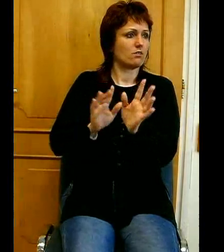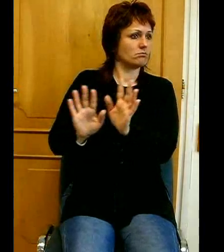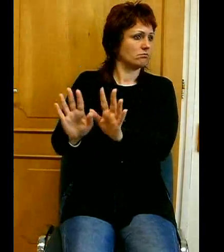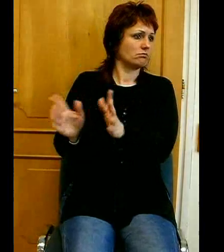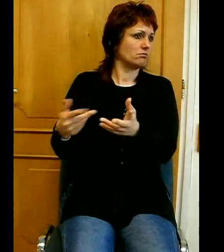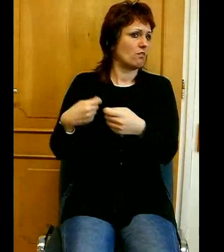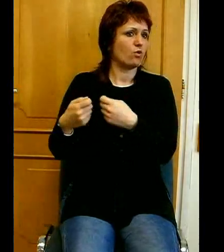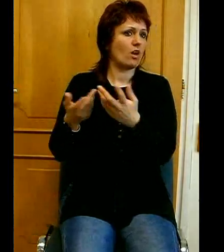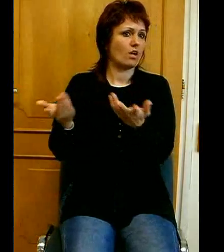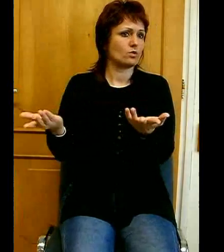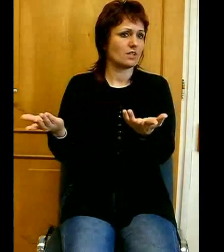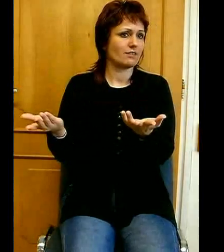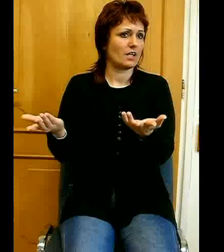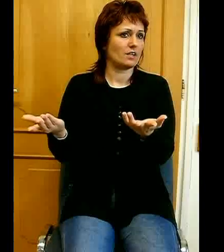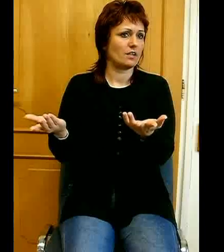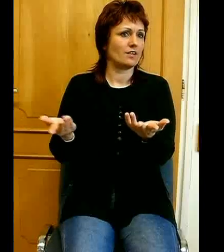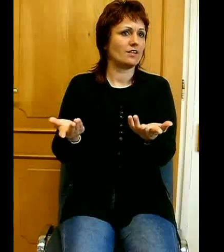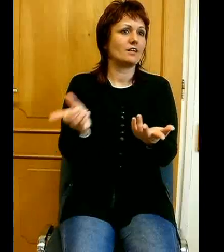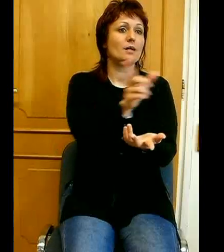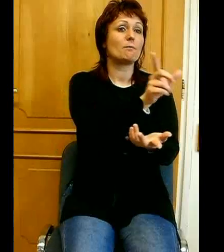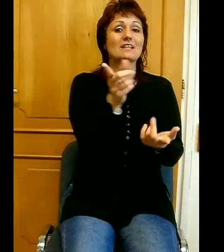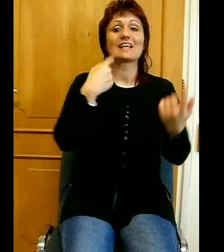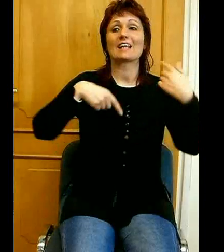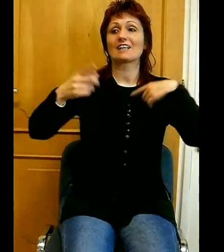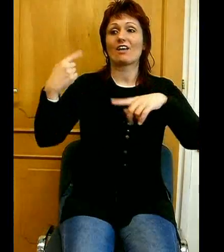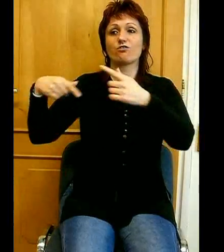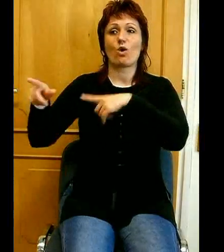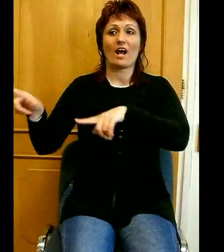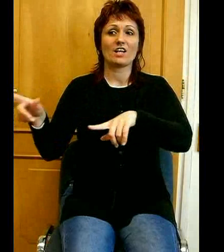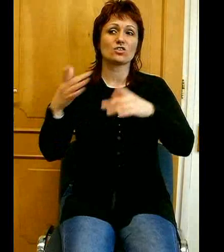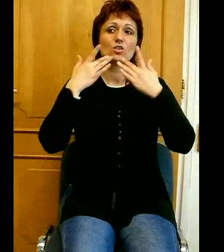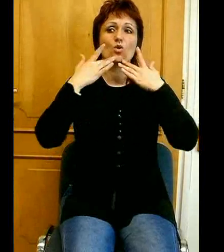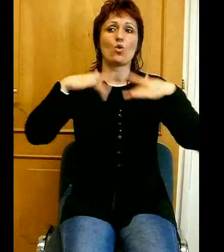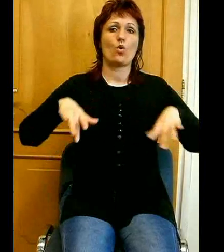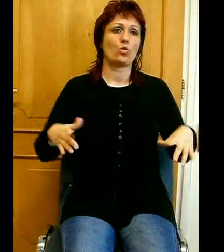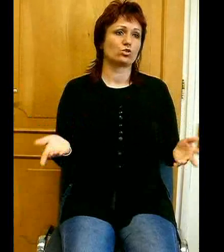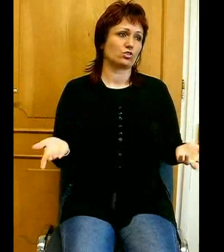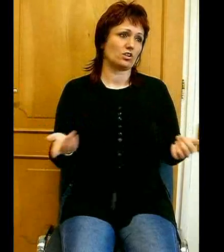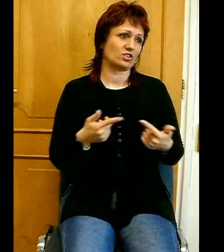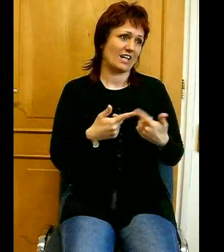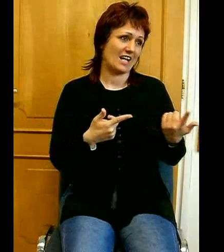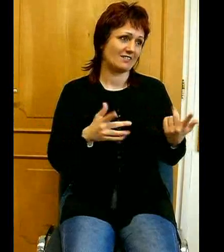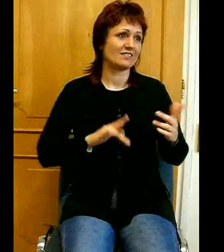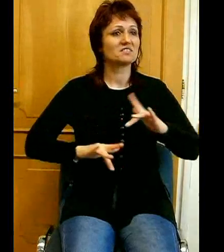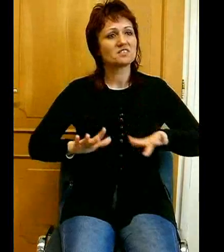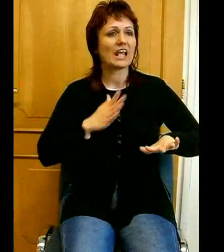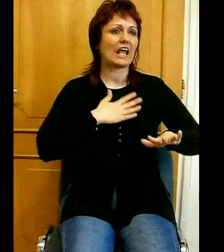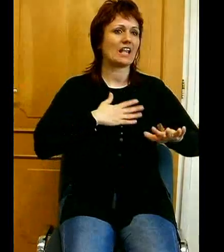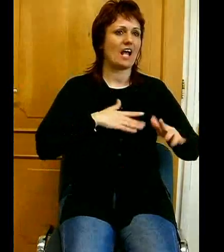Mindkét kifogás mögött lustaság, kényelemszeret és felelőtlenség van. A Biblia